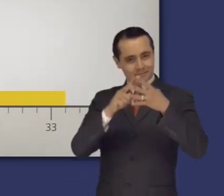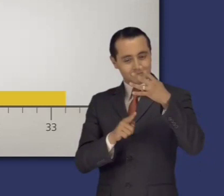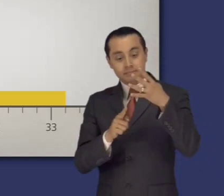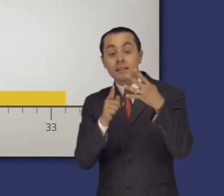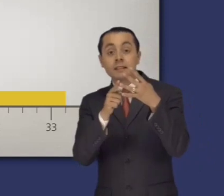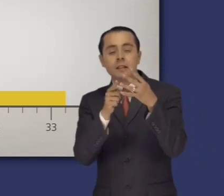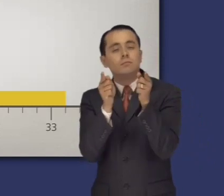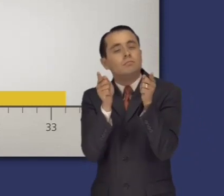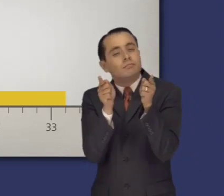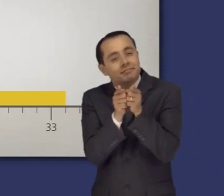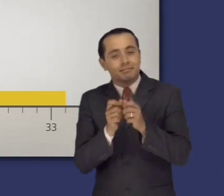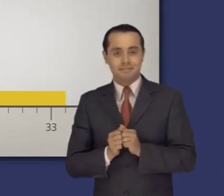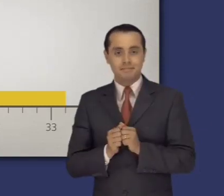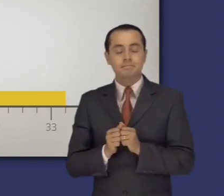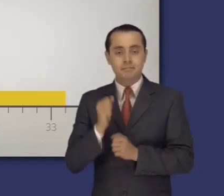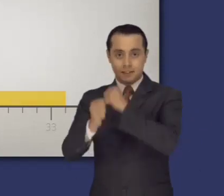29 al 33.